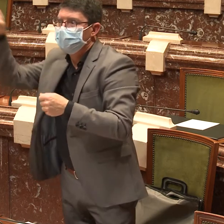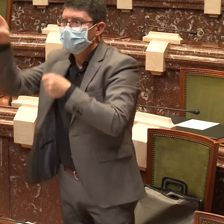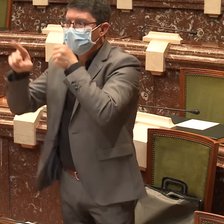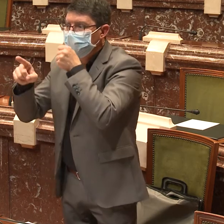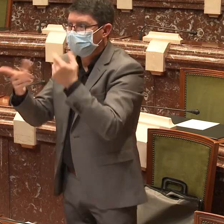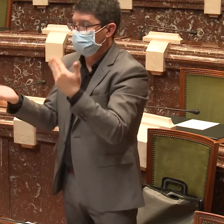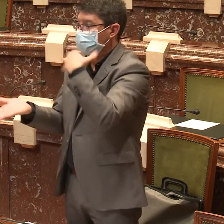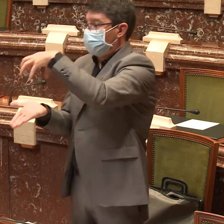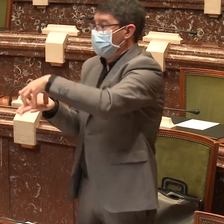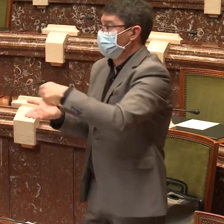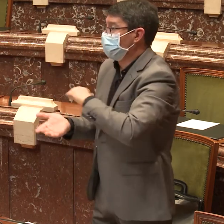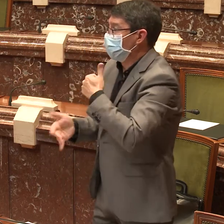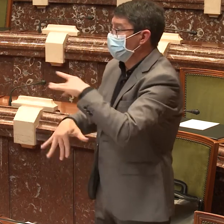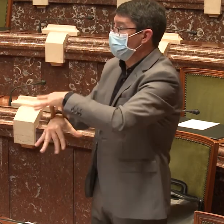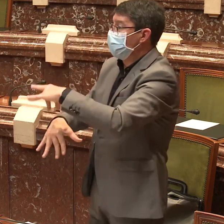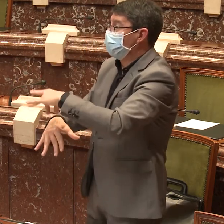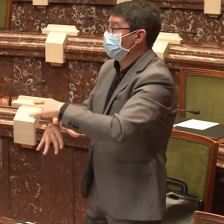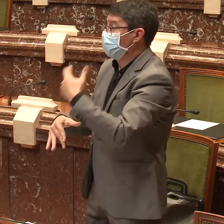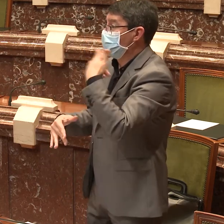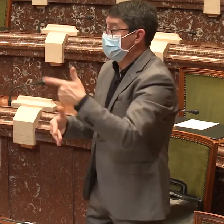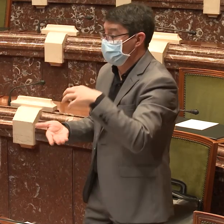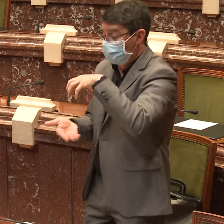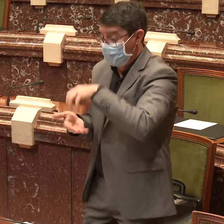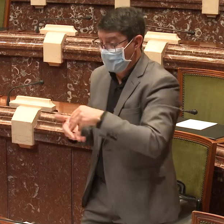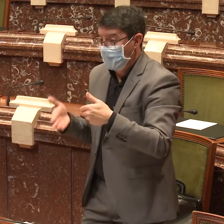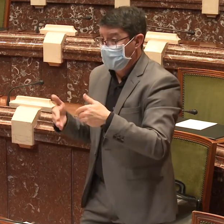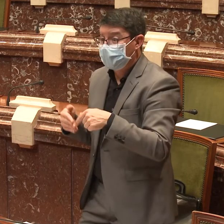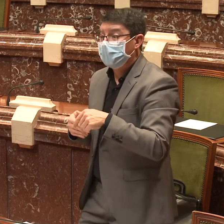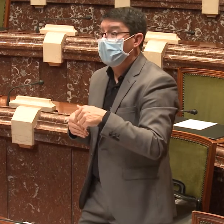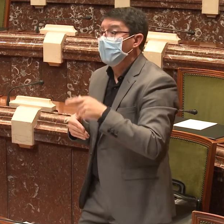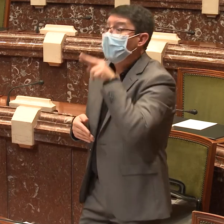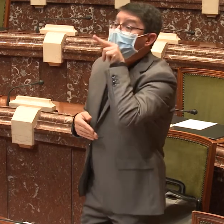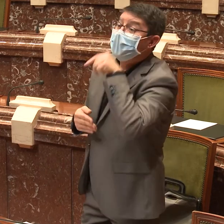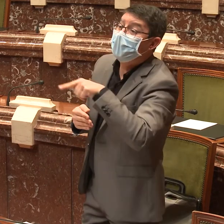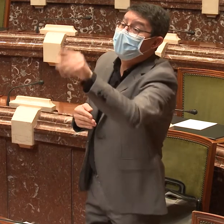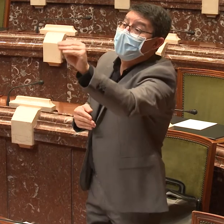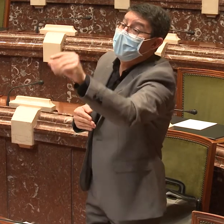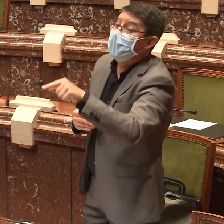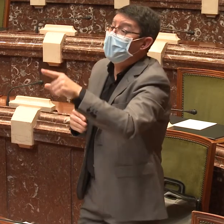casos se dan indicaciones mediante megafonía y las alarmas suelen ser también acústicas.